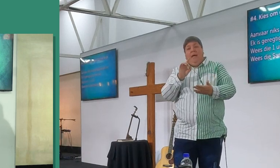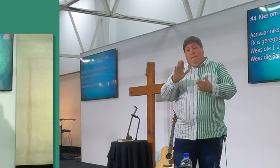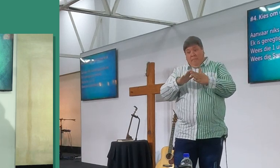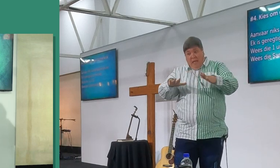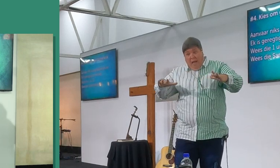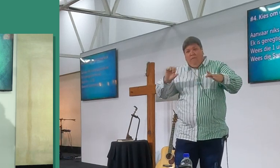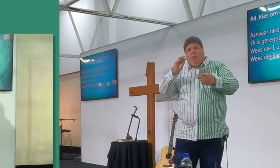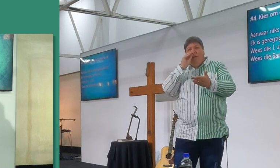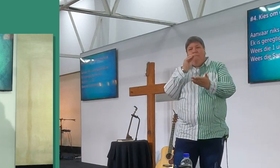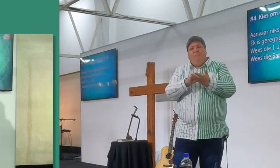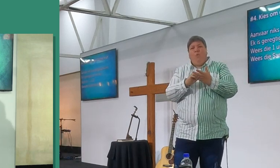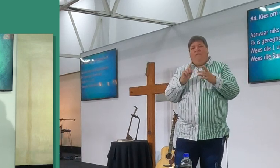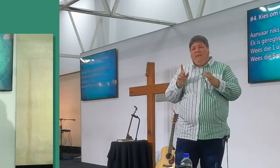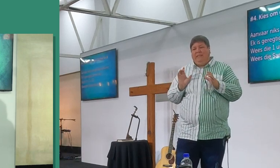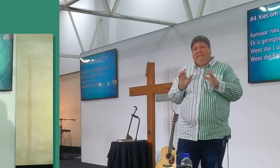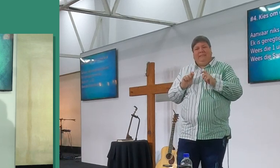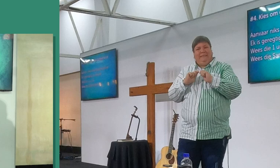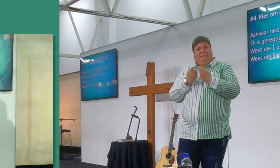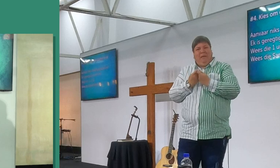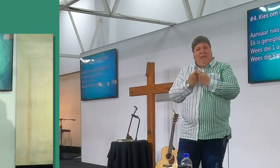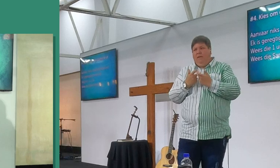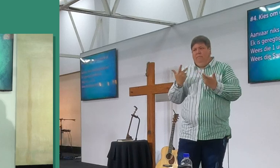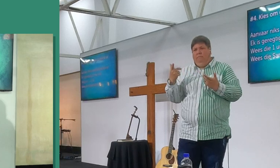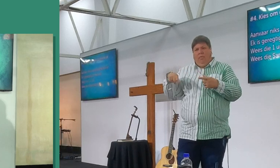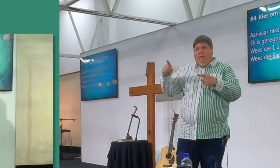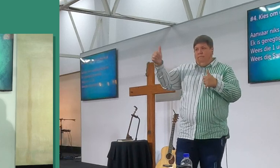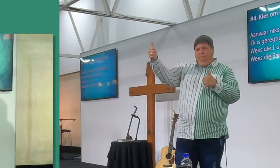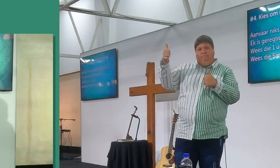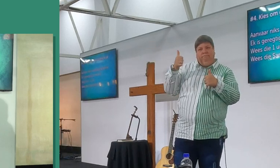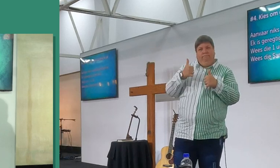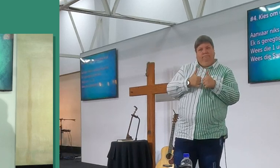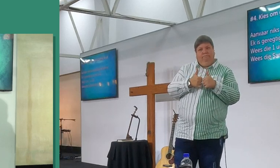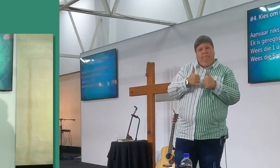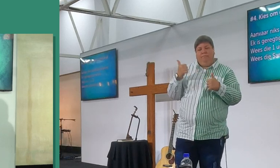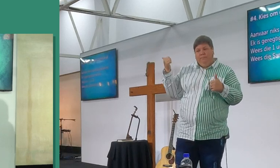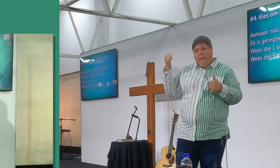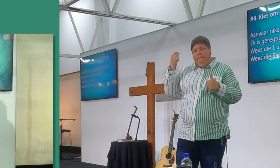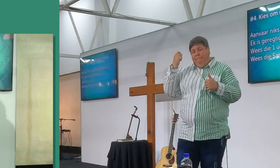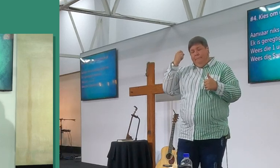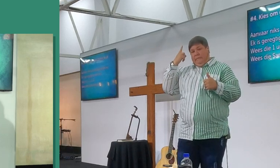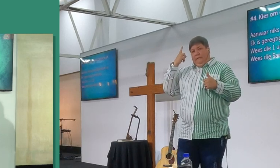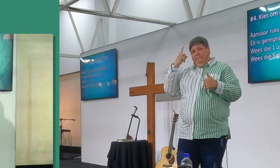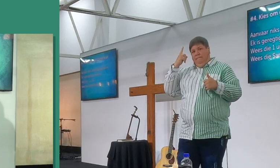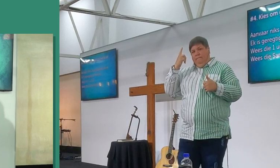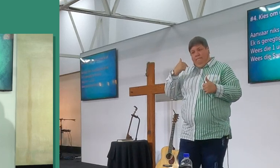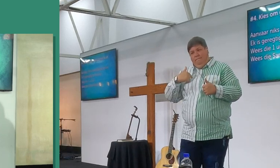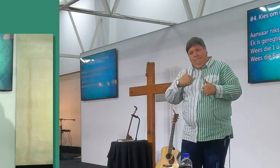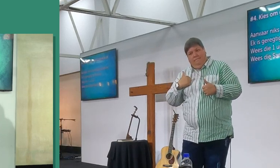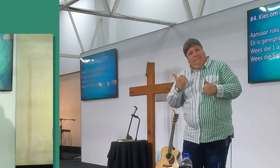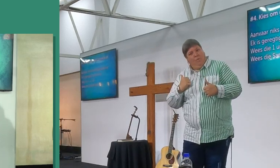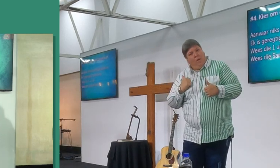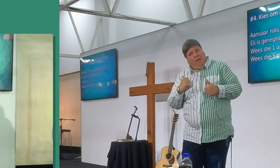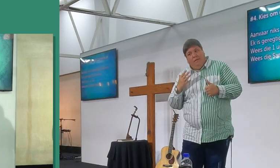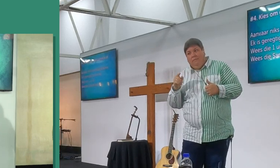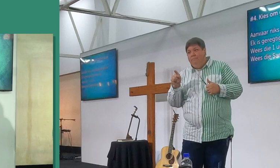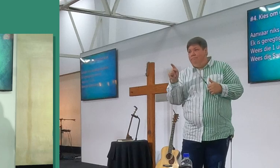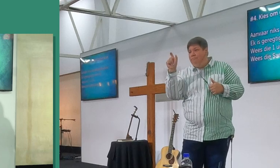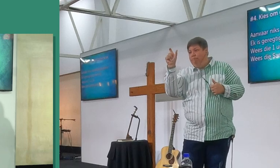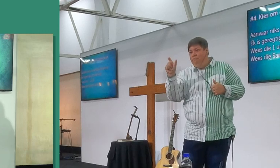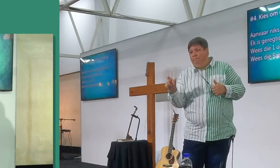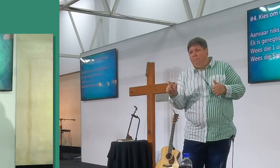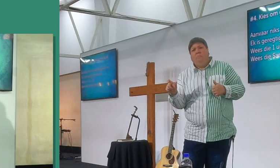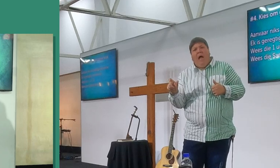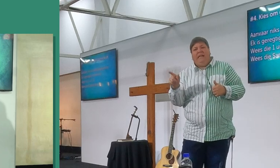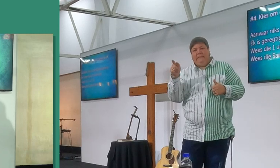sê dat hulle self, verbeel hulle is iets, nie is my net hoe dit uitwek, en daar sit en ek besef, ek besef wat sy voorrecht het ek, om saam met die man, en dit is een mens,